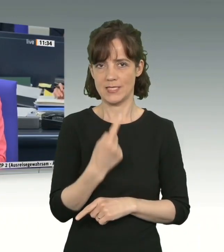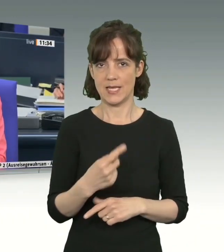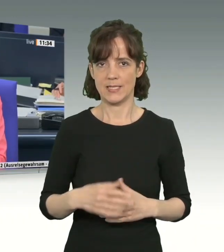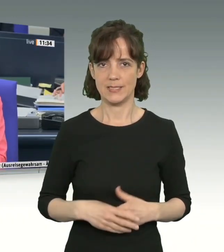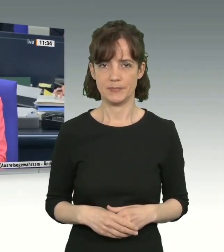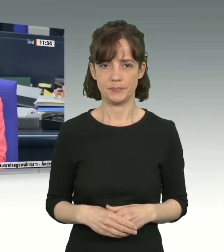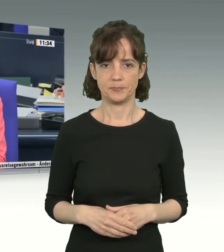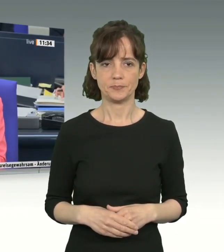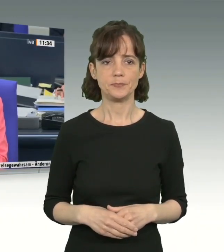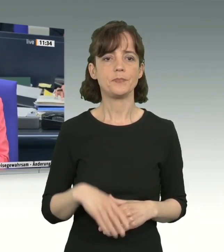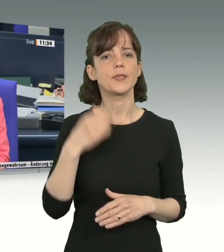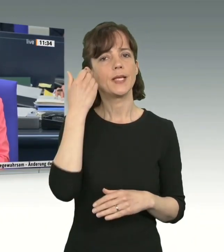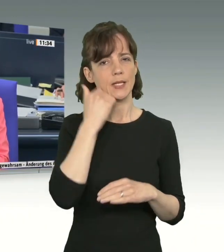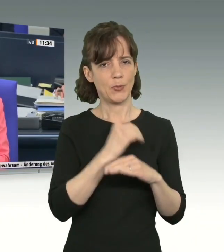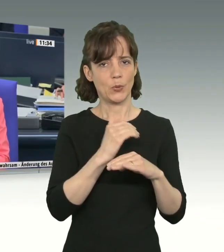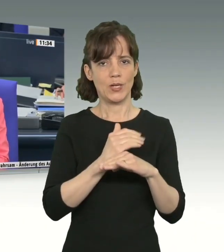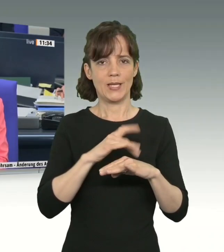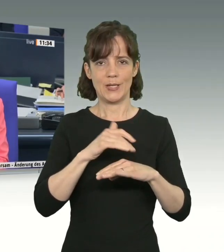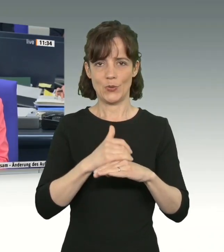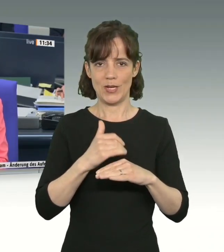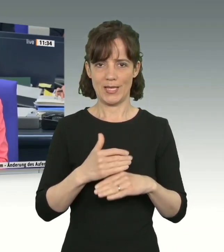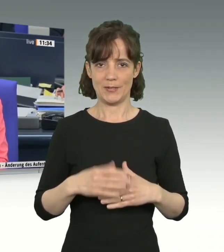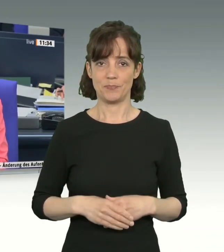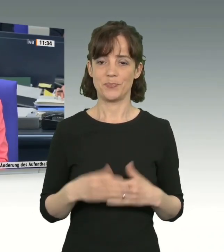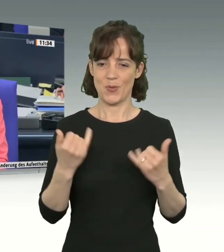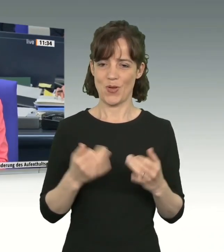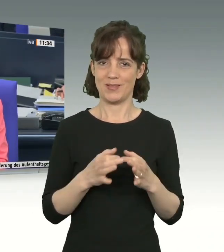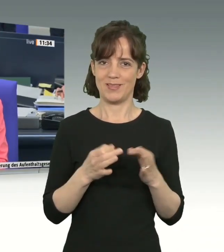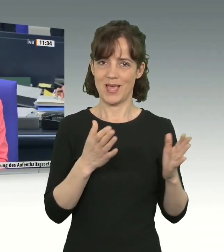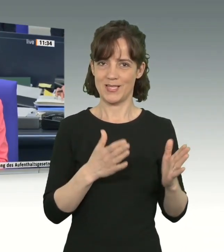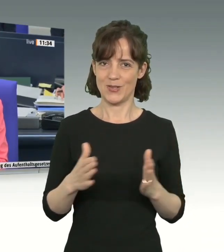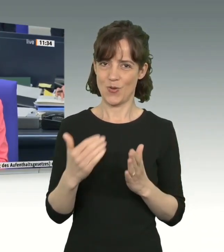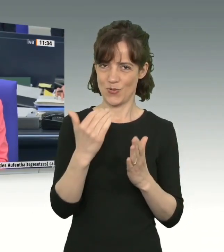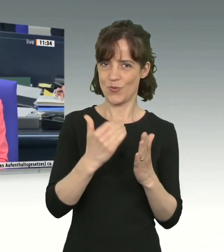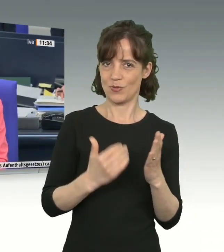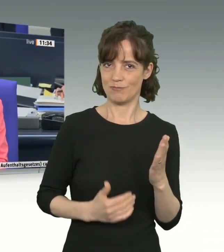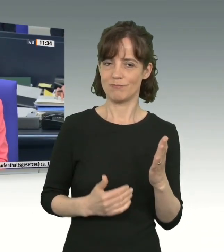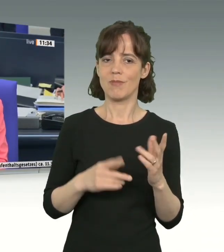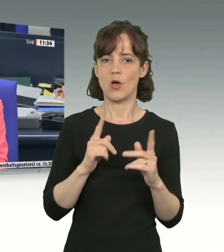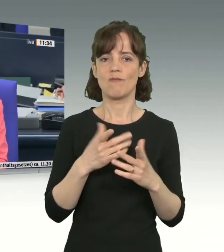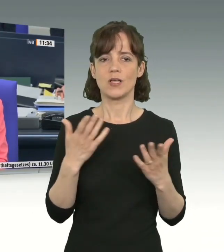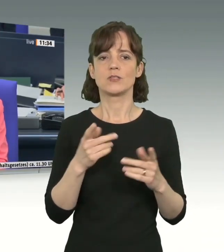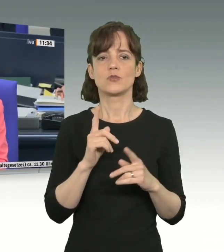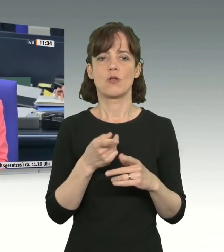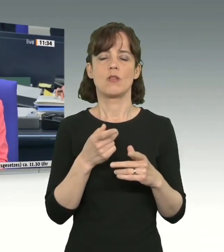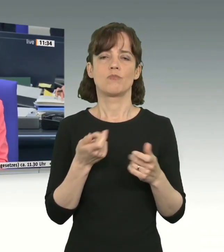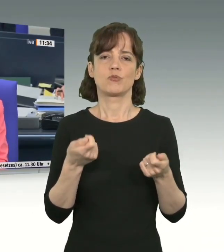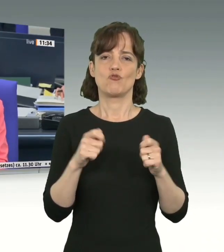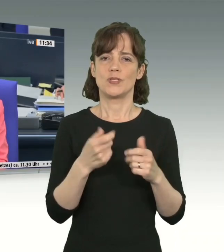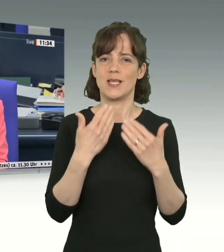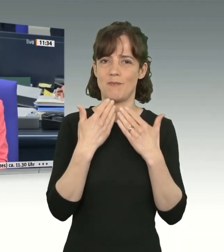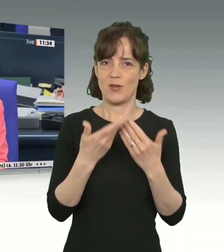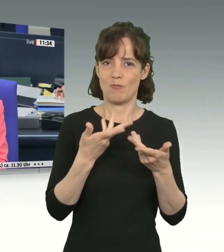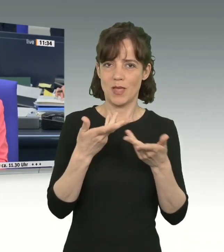Liebe Kolleginnen und Kollegen! Die heutige Tagesordnung soll um die Beratung einer Beschlussempfehlung des Ausschusses für